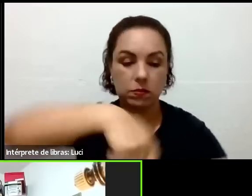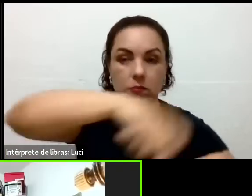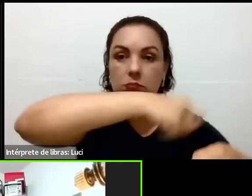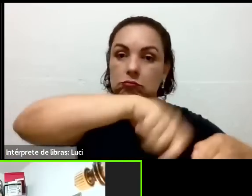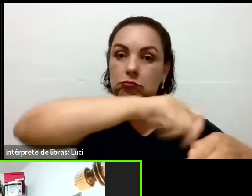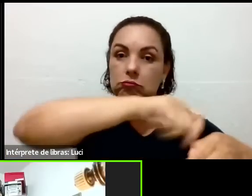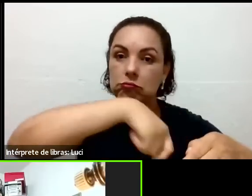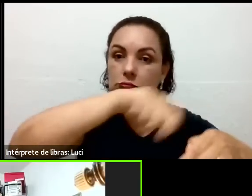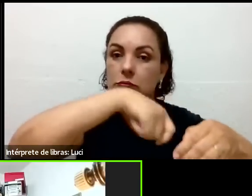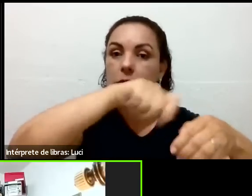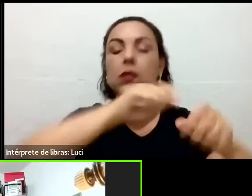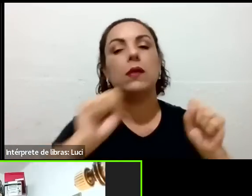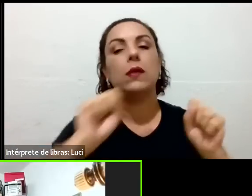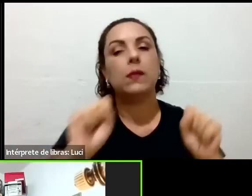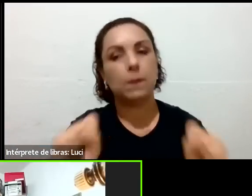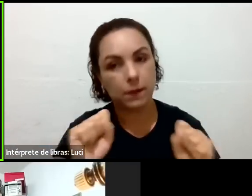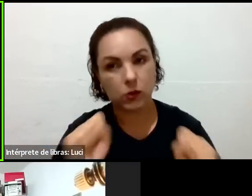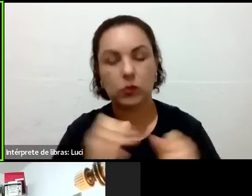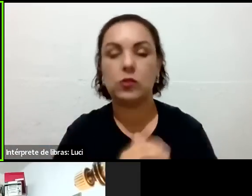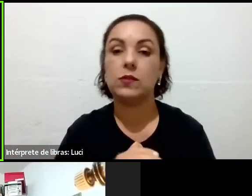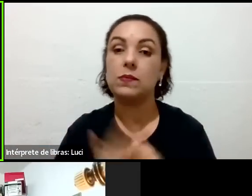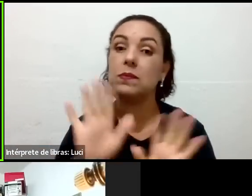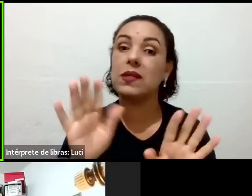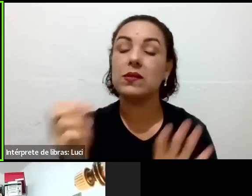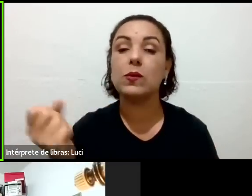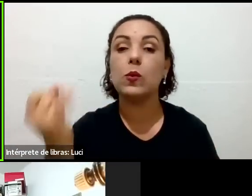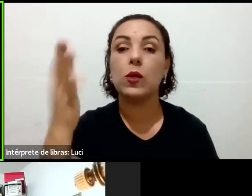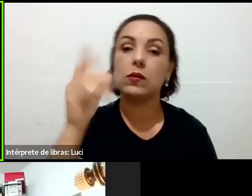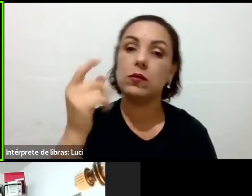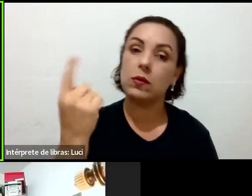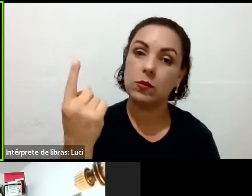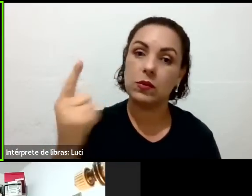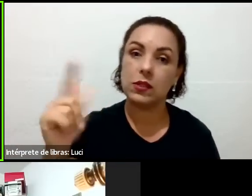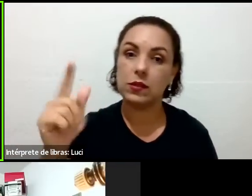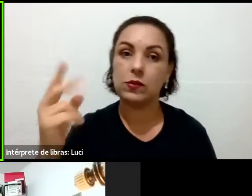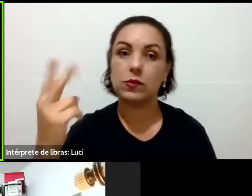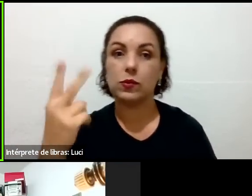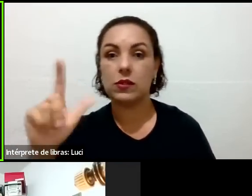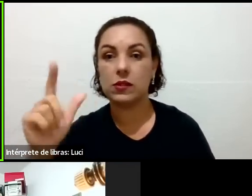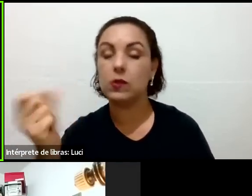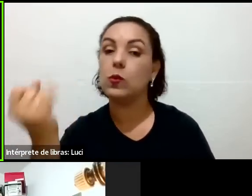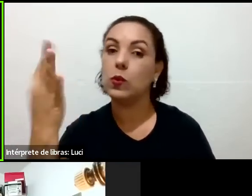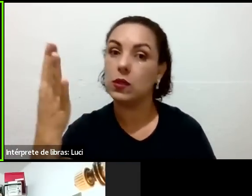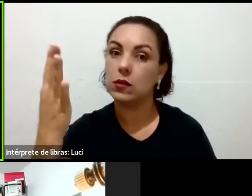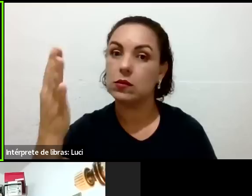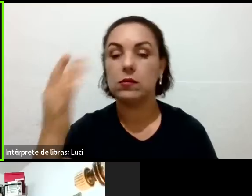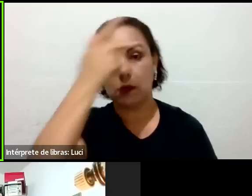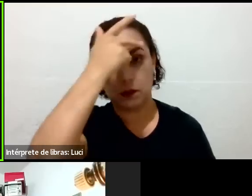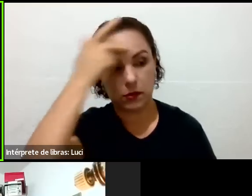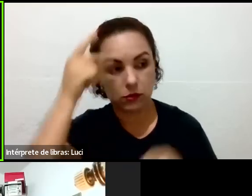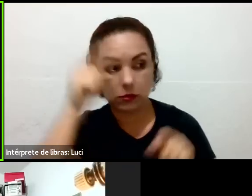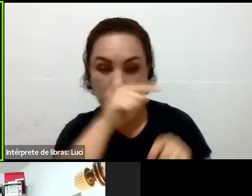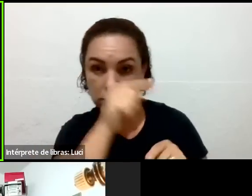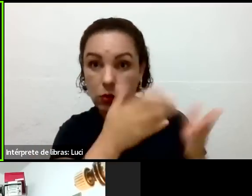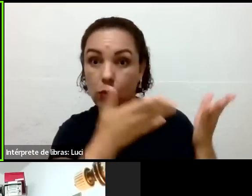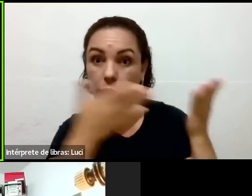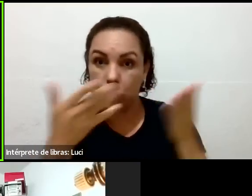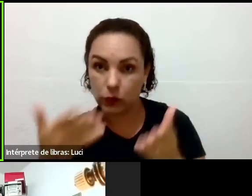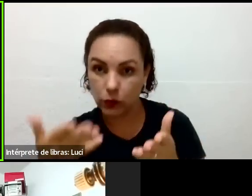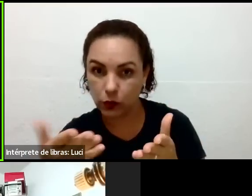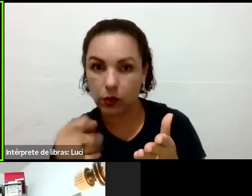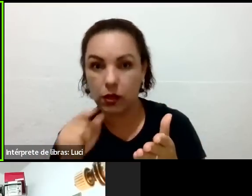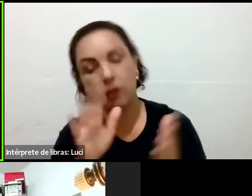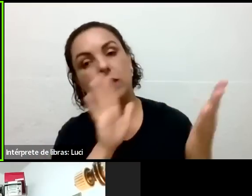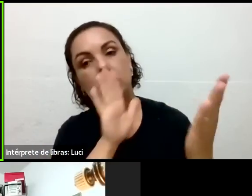Agora, a quantidade, Cida, é a pessoa que te convidou, a pessoa que te ofereceu o projeto, ela vai analisar